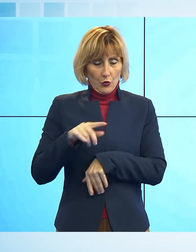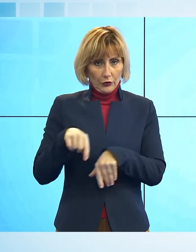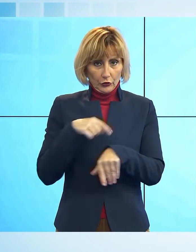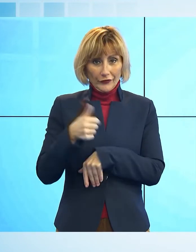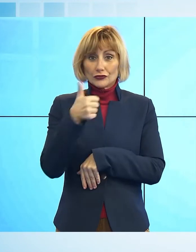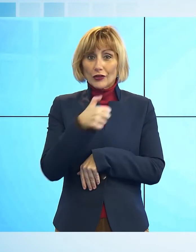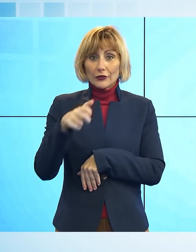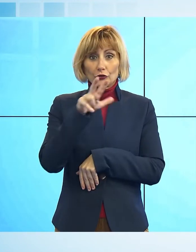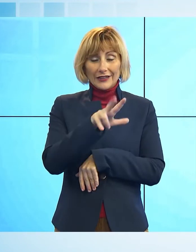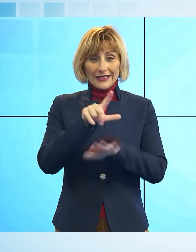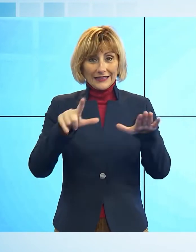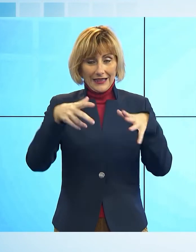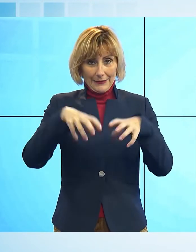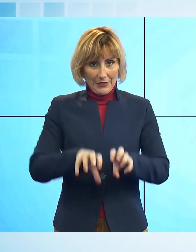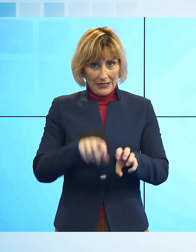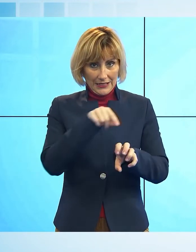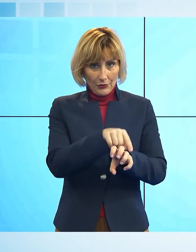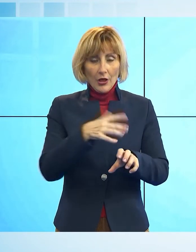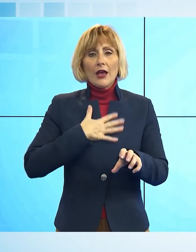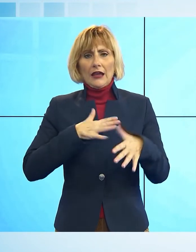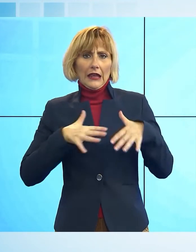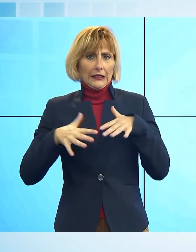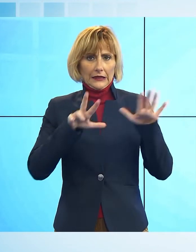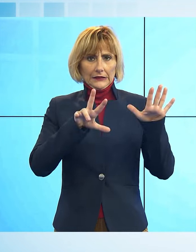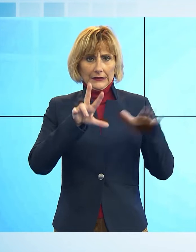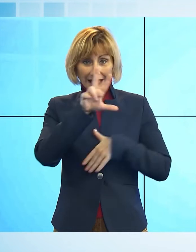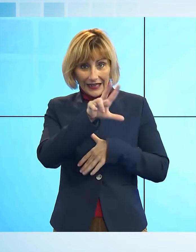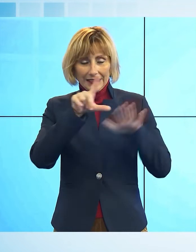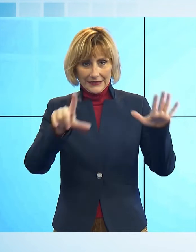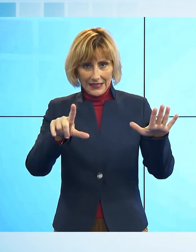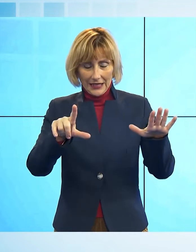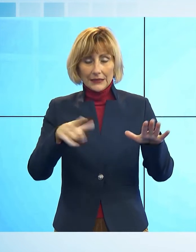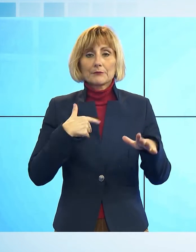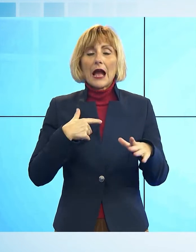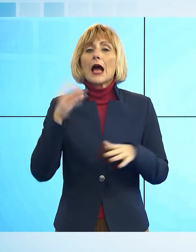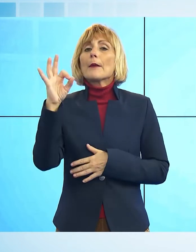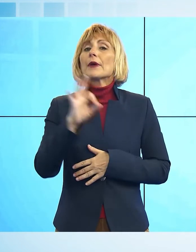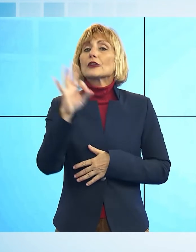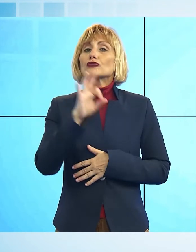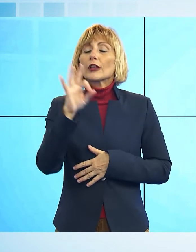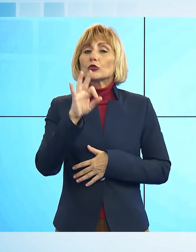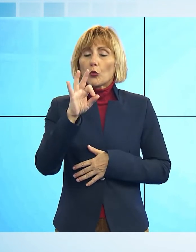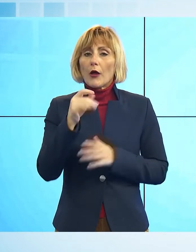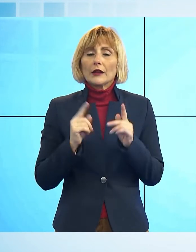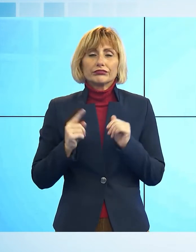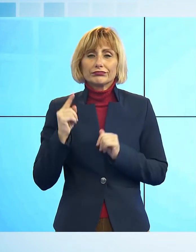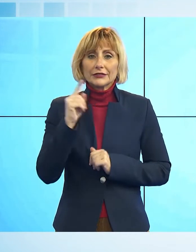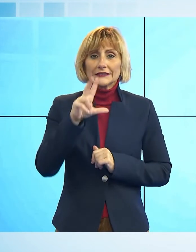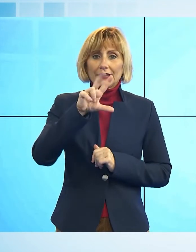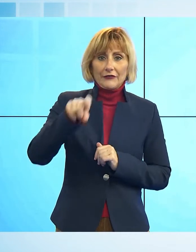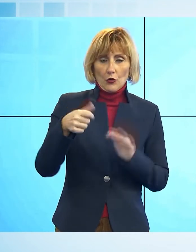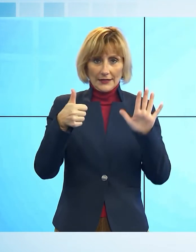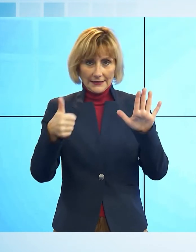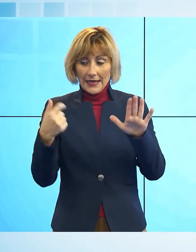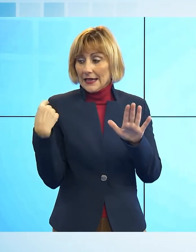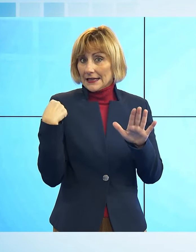giornata di ieri, l'età media è di 37 anni. Sale però il tasso di positività 3,6%, ieri era